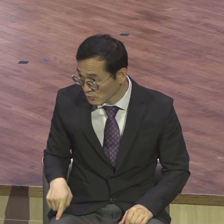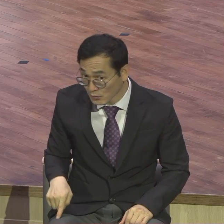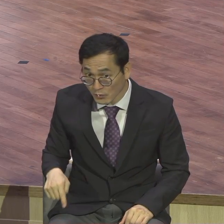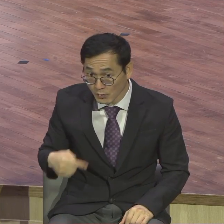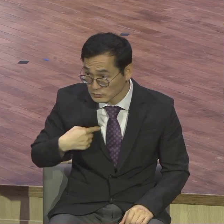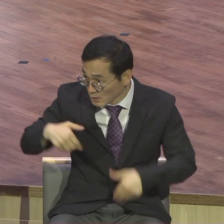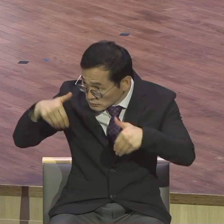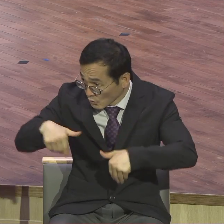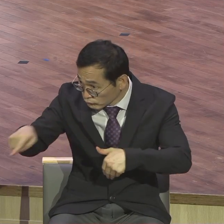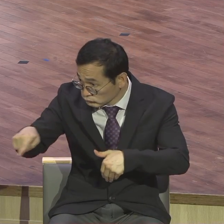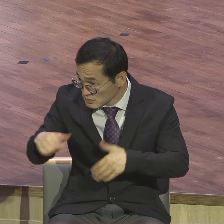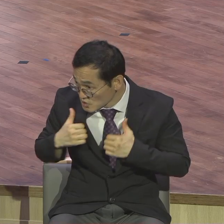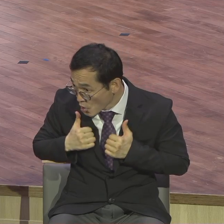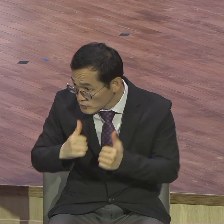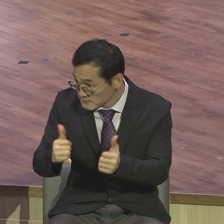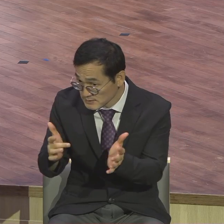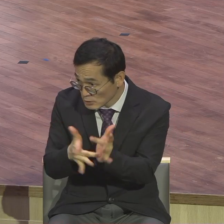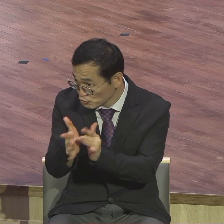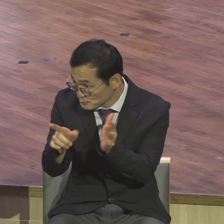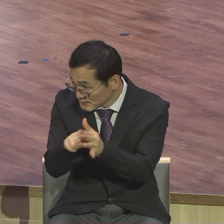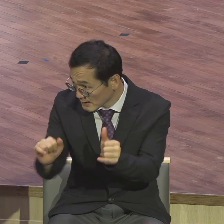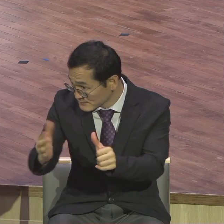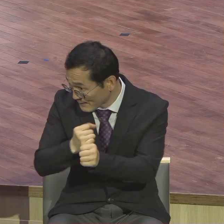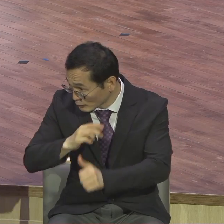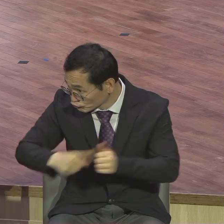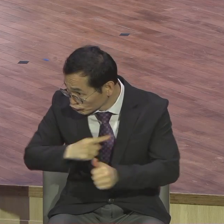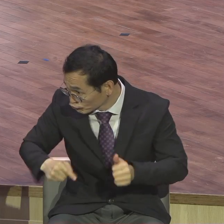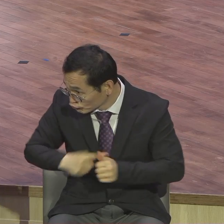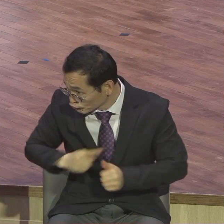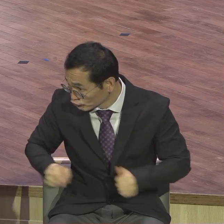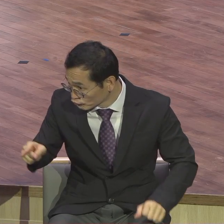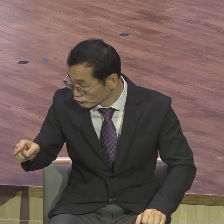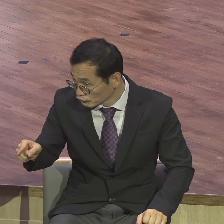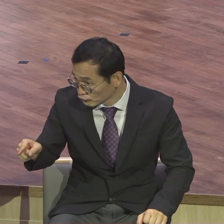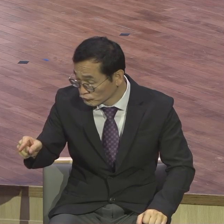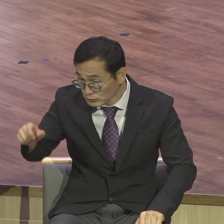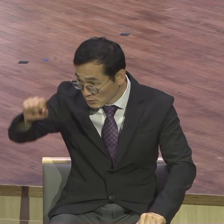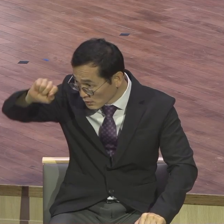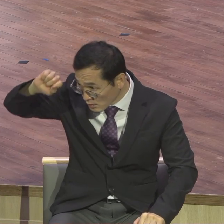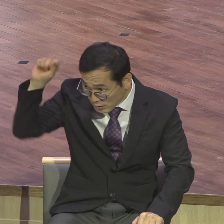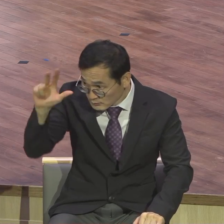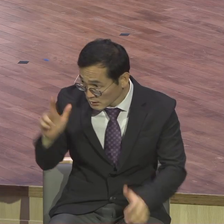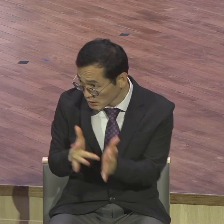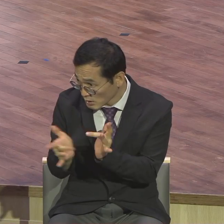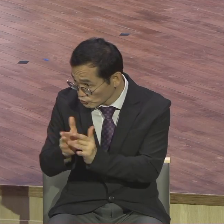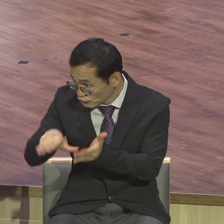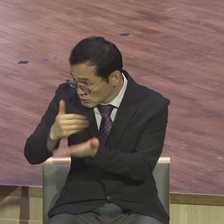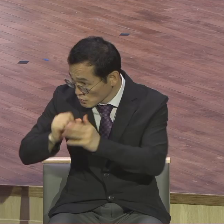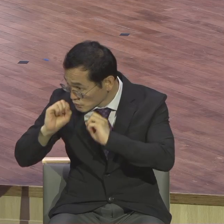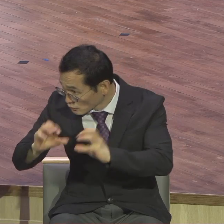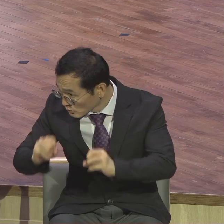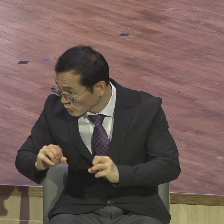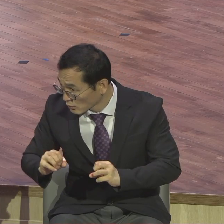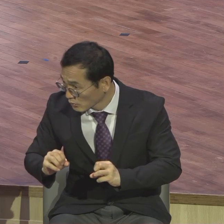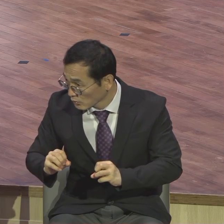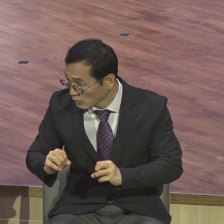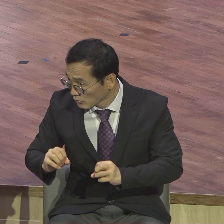아니 유대인 청년의 회장이 그야말로 앞장서서 세대만 죽이던 이 우리